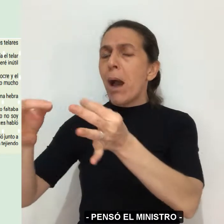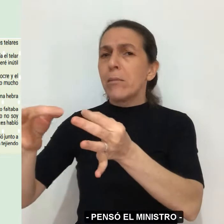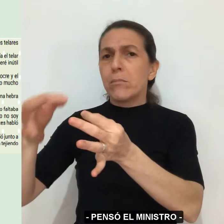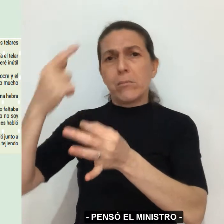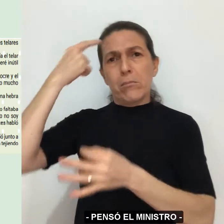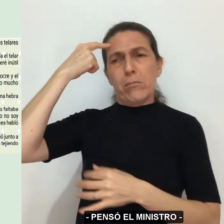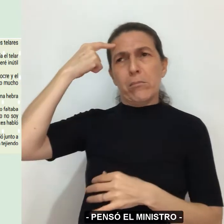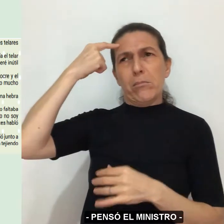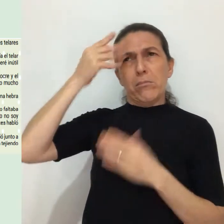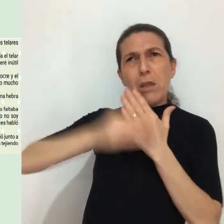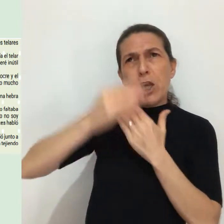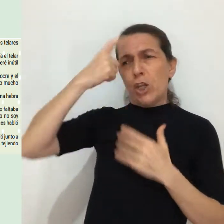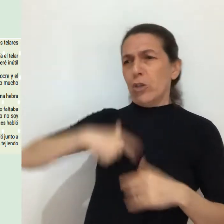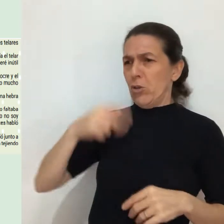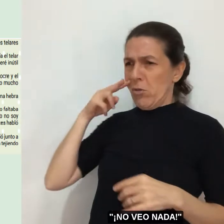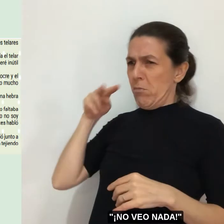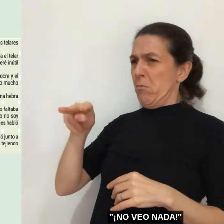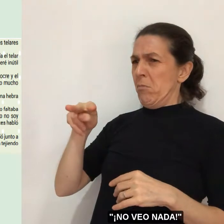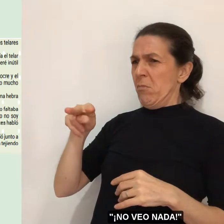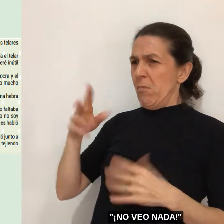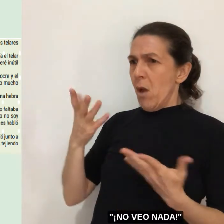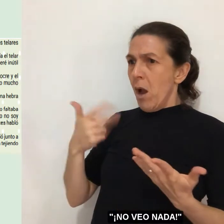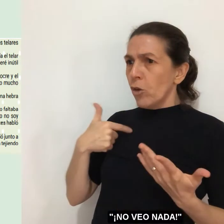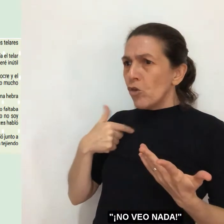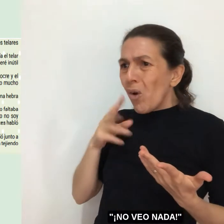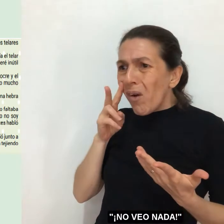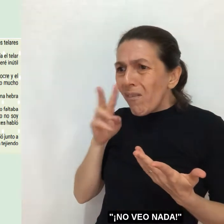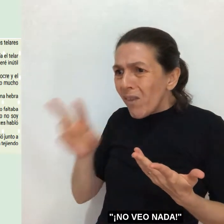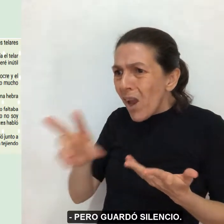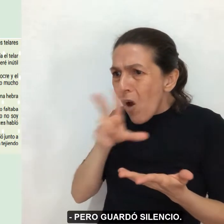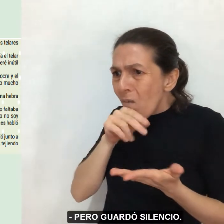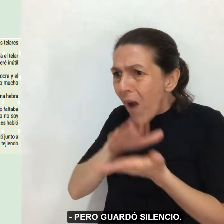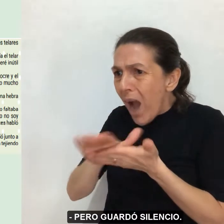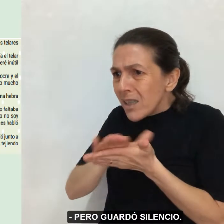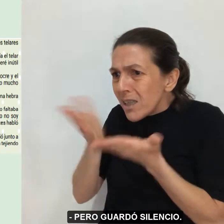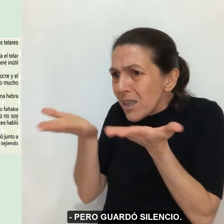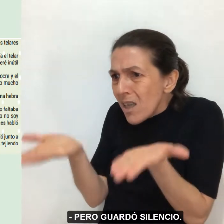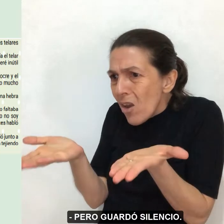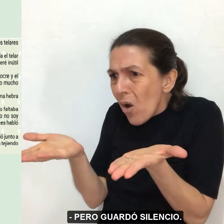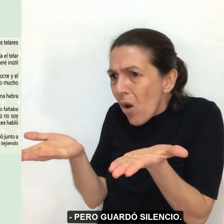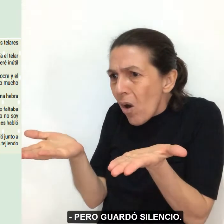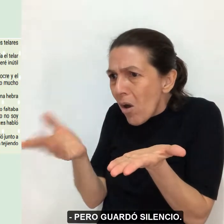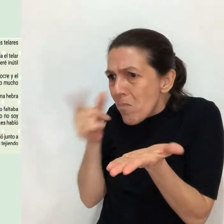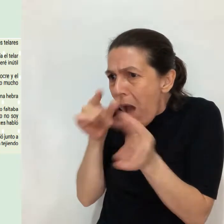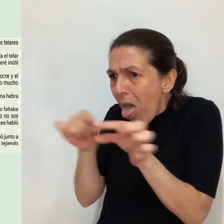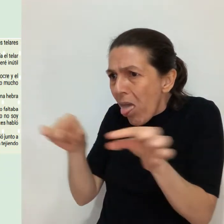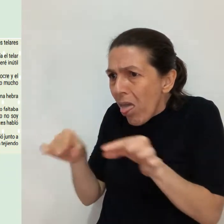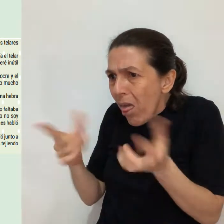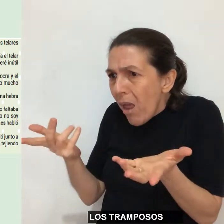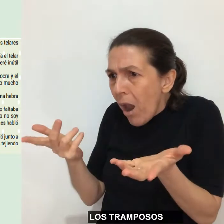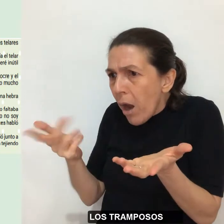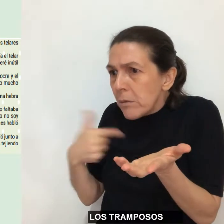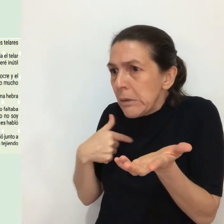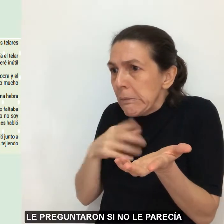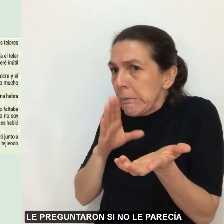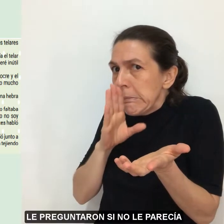el ministro. —No veo nada. Pero guardó silencio. Los tramposos le